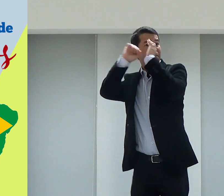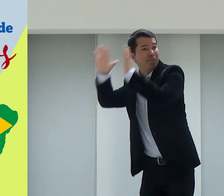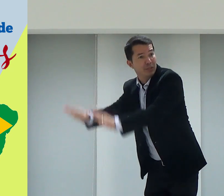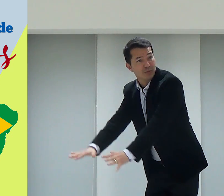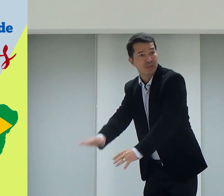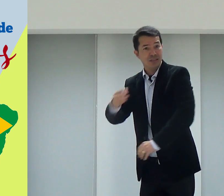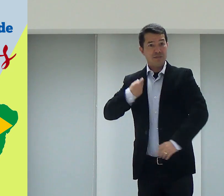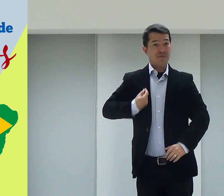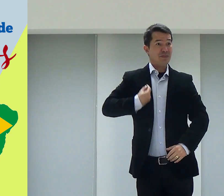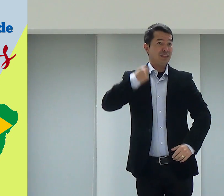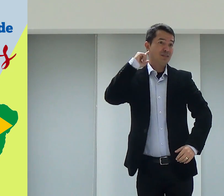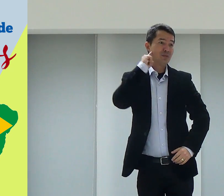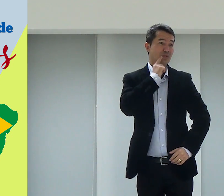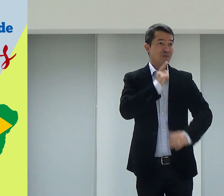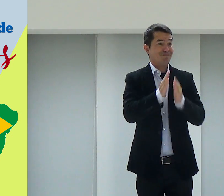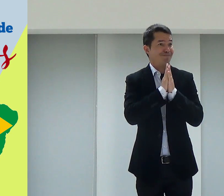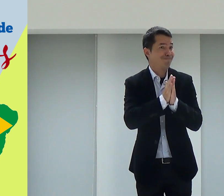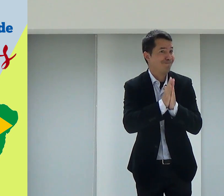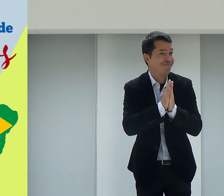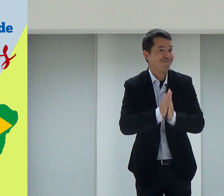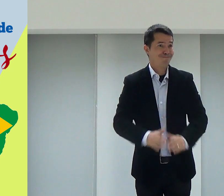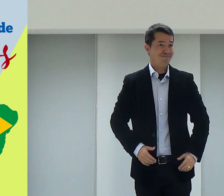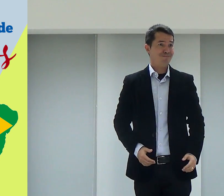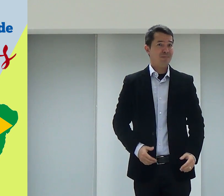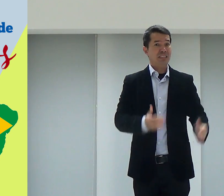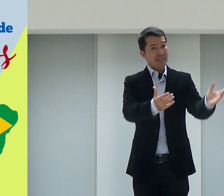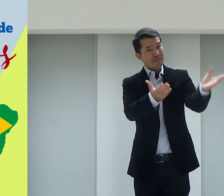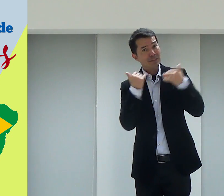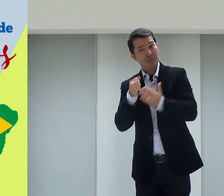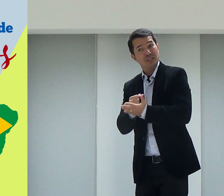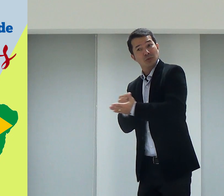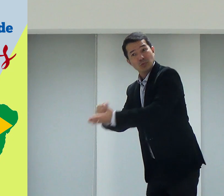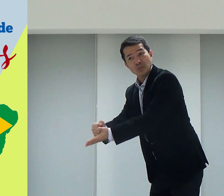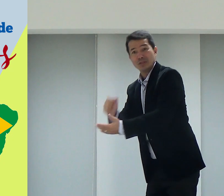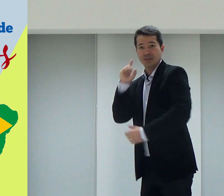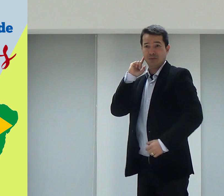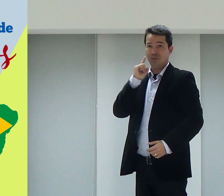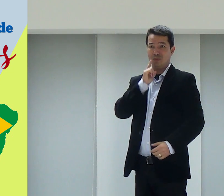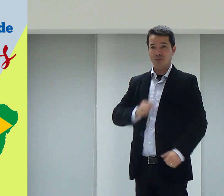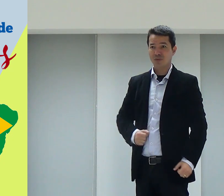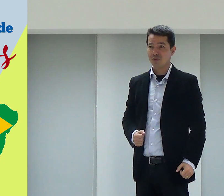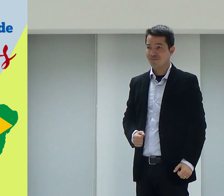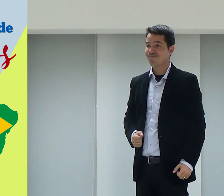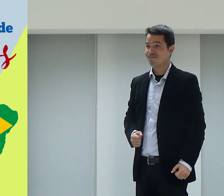juntos por isso. Pra abençoar a vida dos surdos. Né? Vamos ajudar eles.